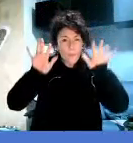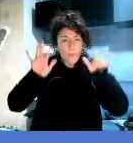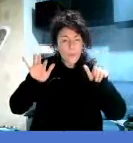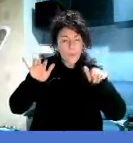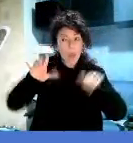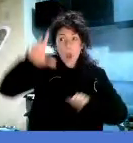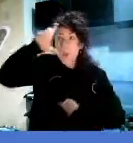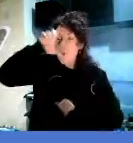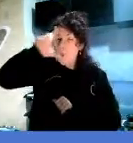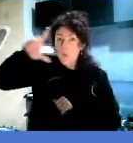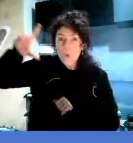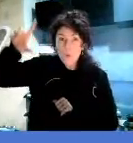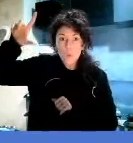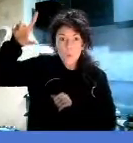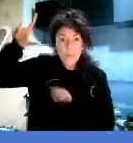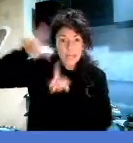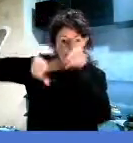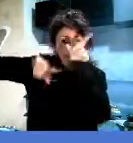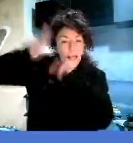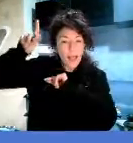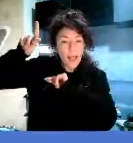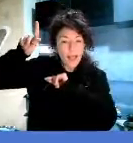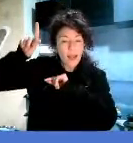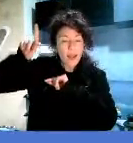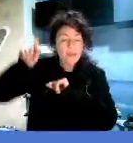mentre la neve è così fredda.